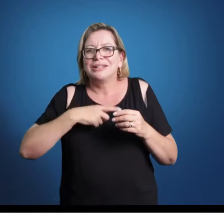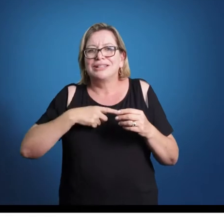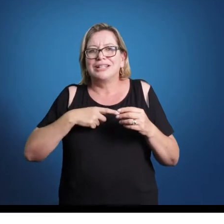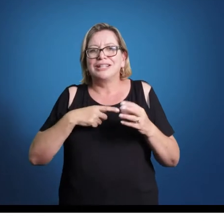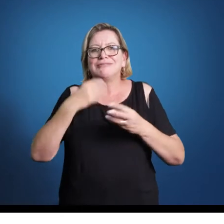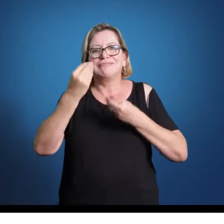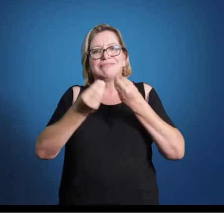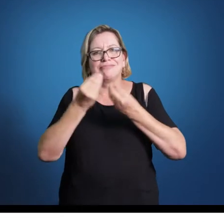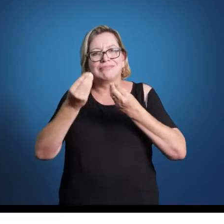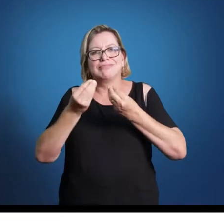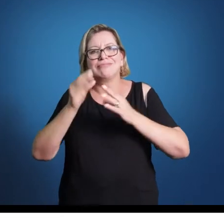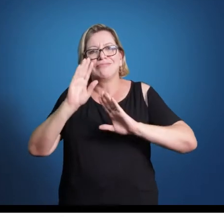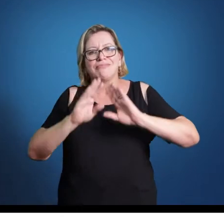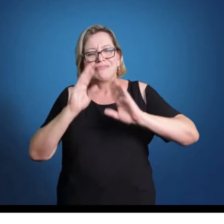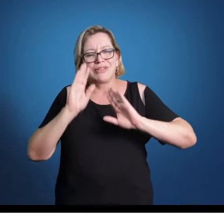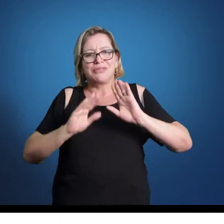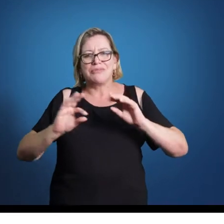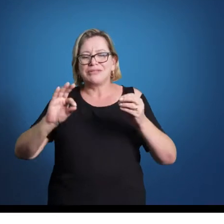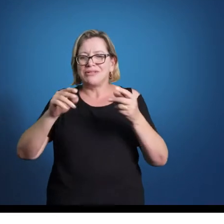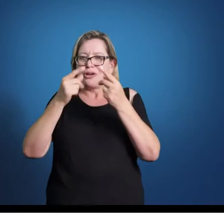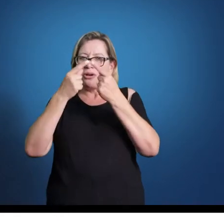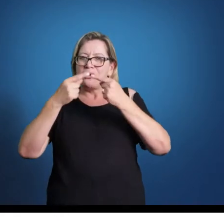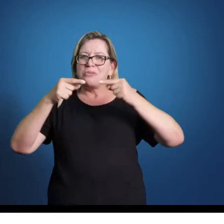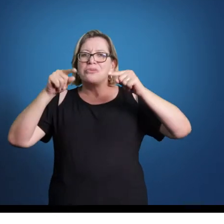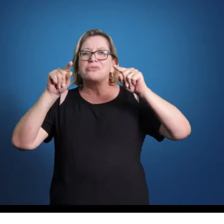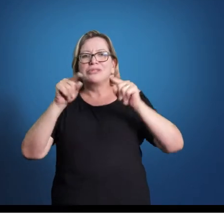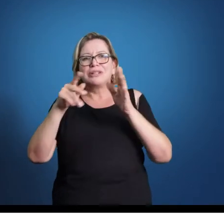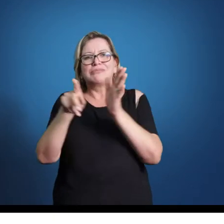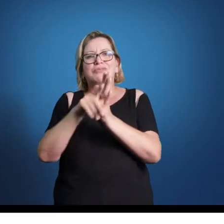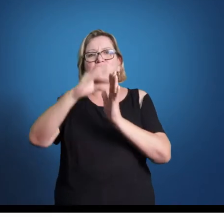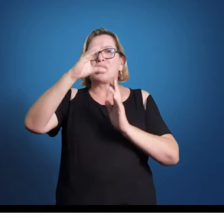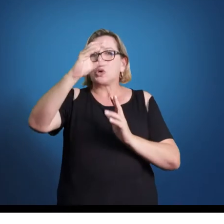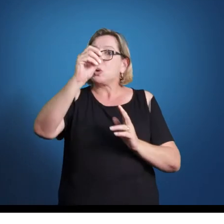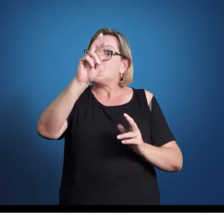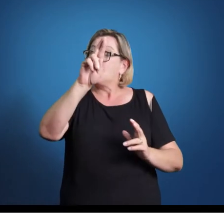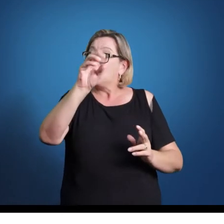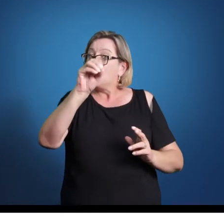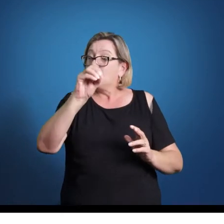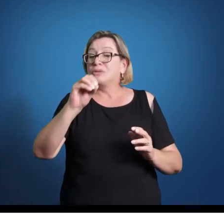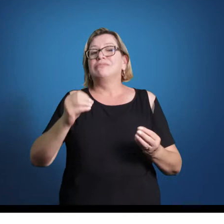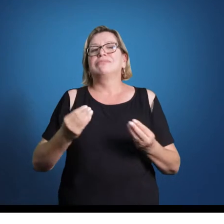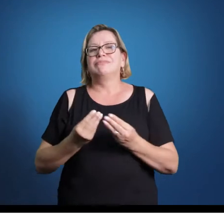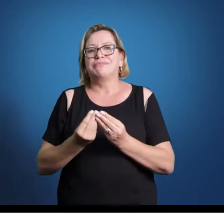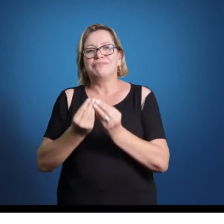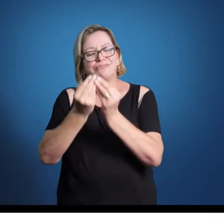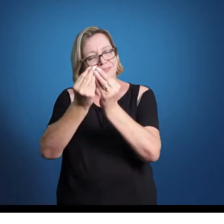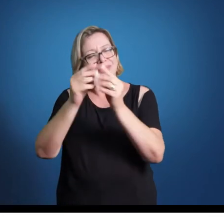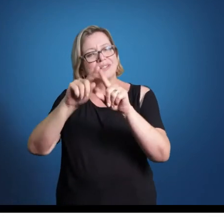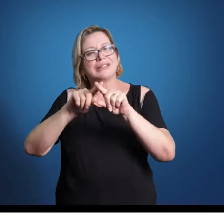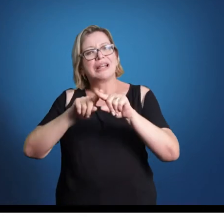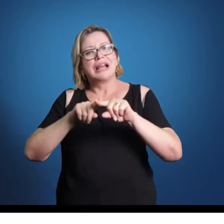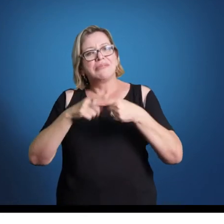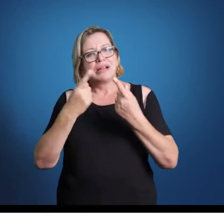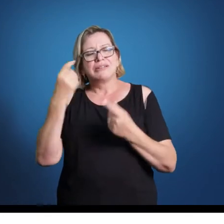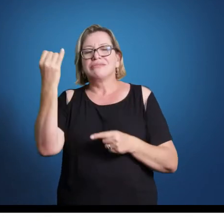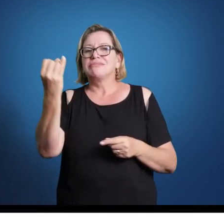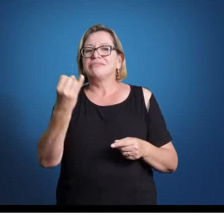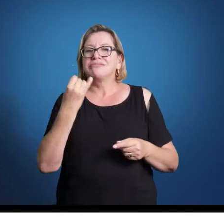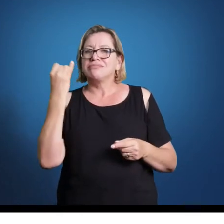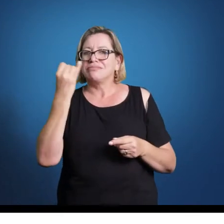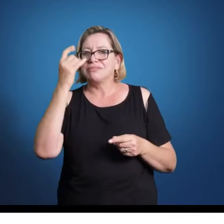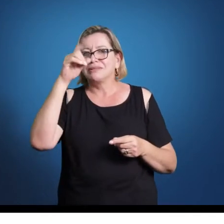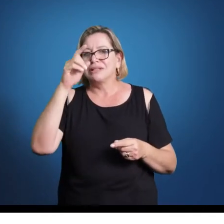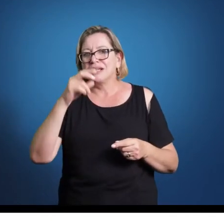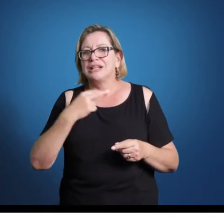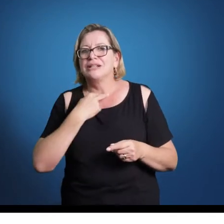missas interessantes, e é para coro e orquestra, mas acho que o é mais importante em termos de música vocal do século, durante o classicismo,